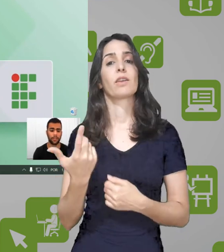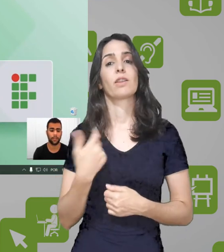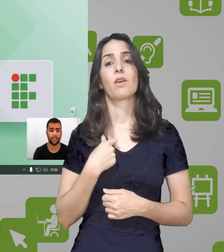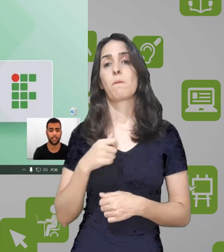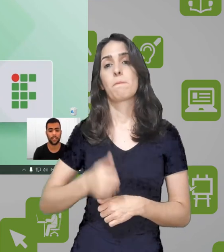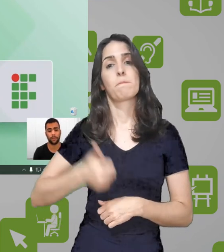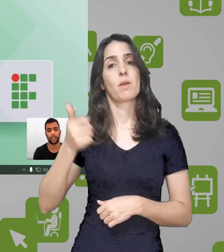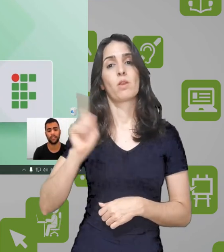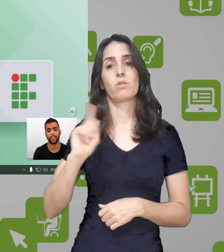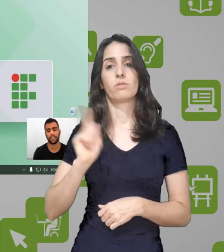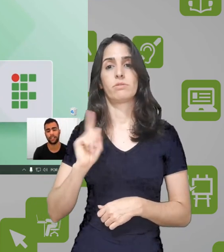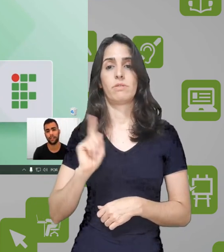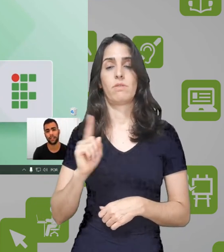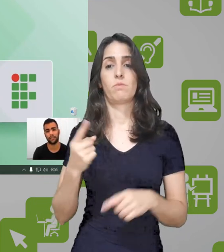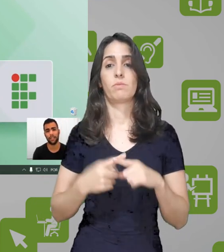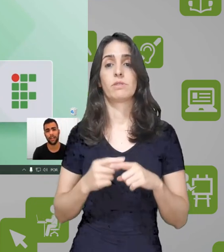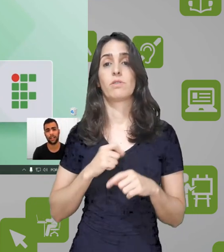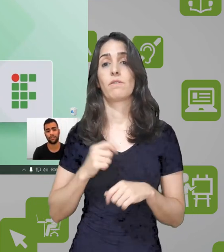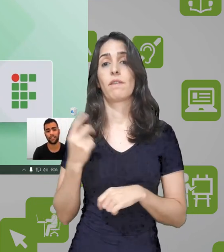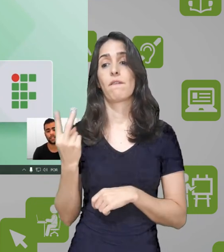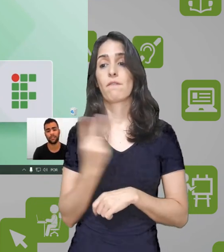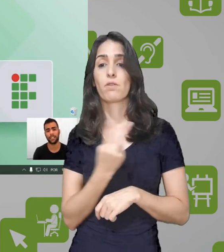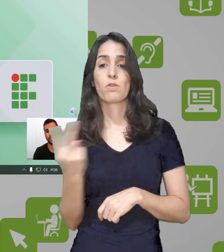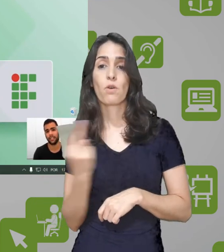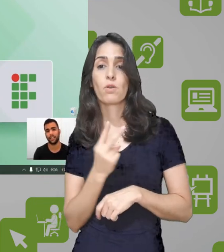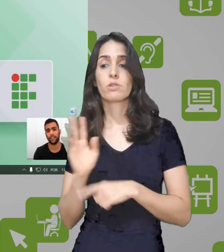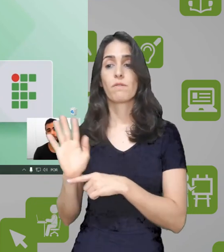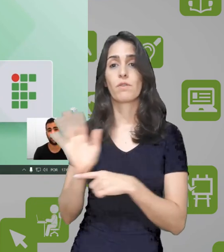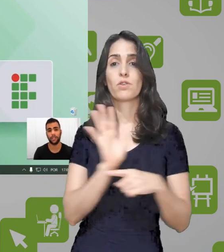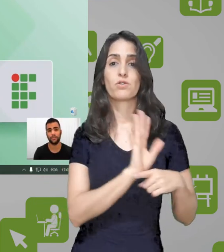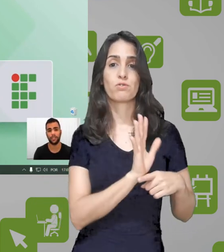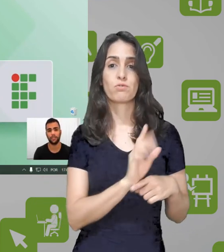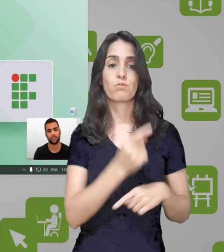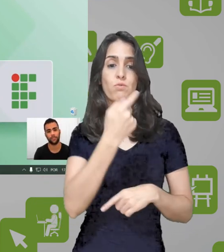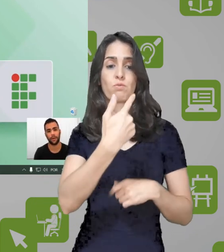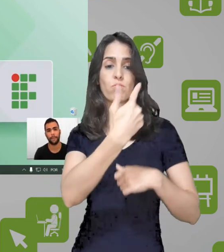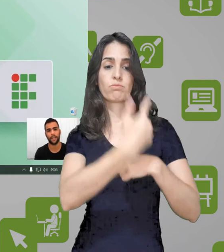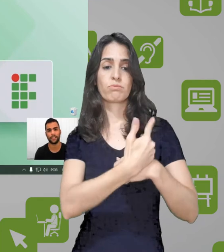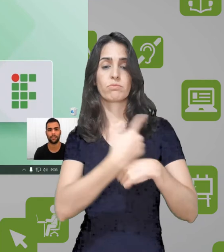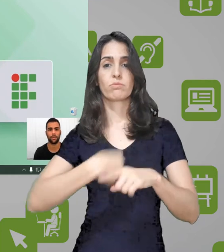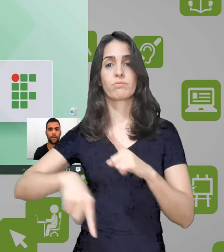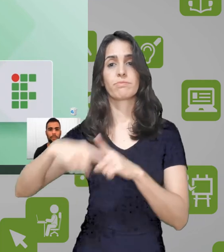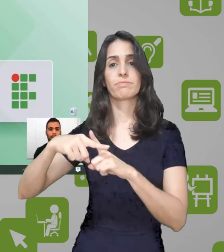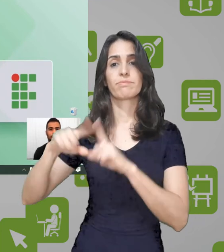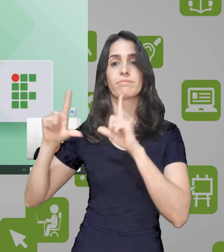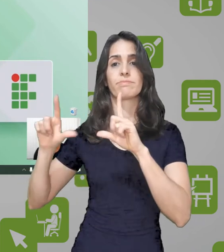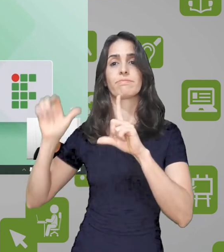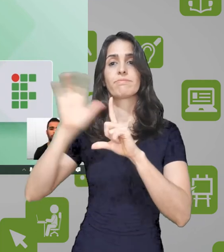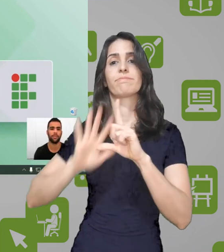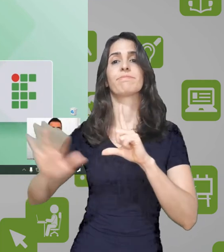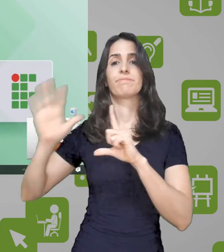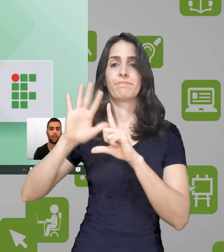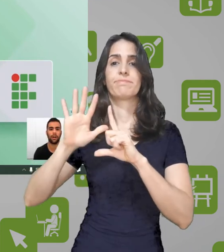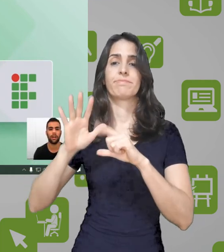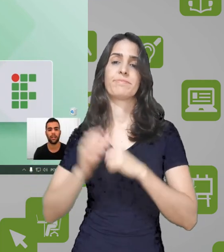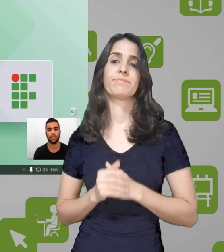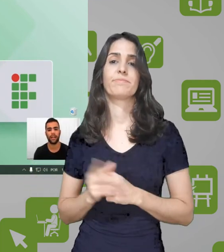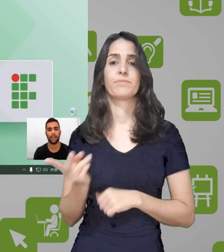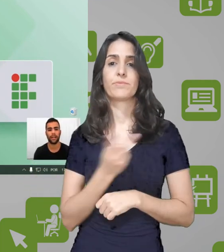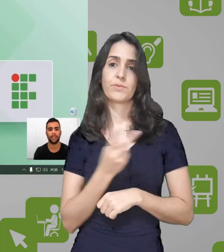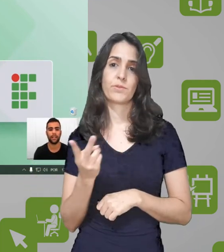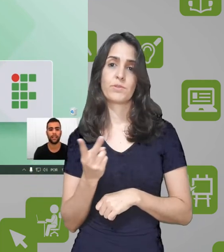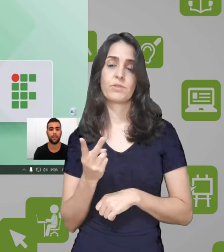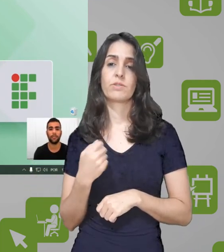capturando. Eu não recomendo deixar gravado, a não ser que você queira dois vídeos, um apenas da sua webcam e o outro só